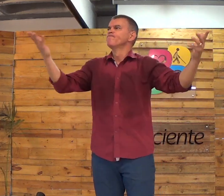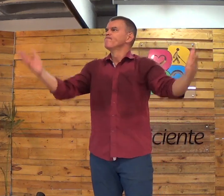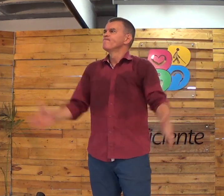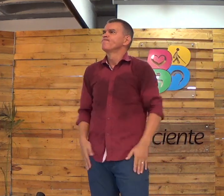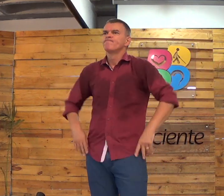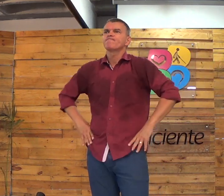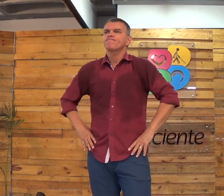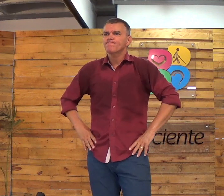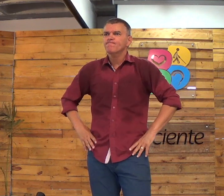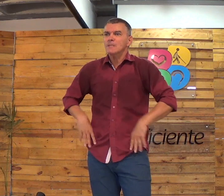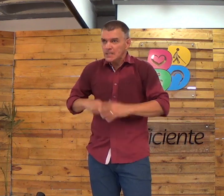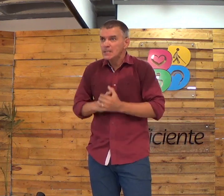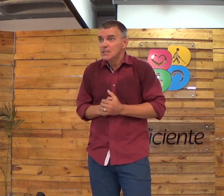Vão nasceram de novo.